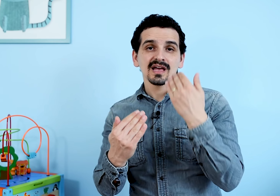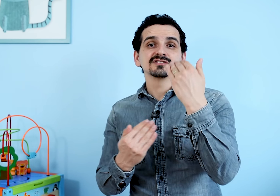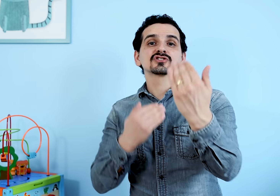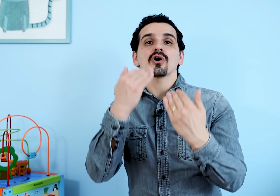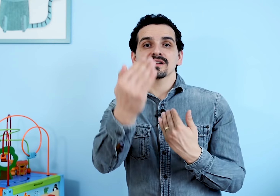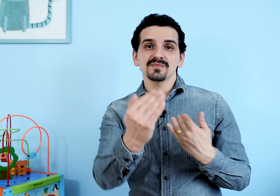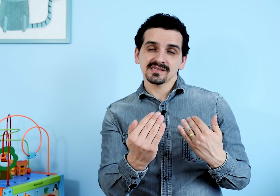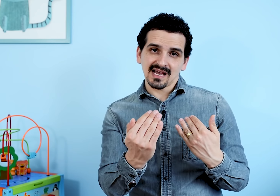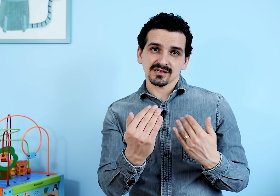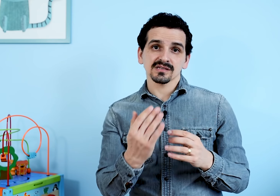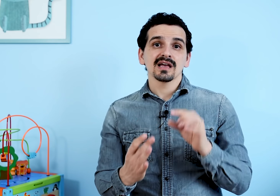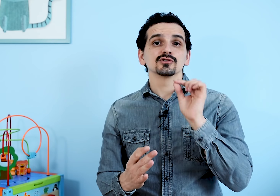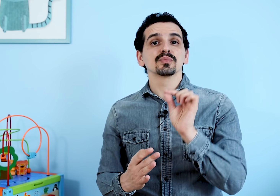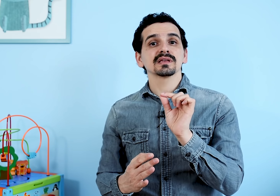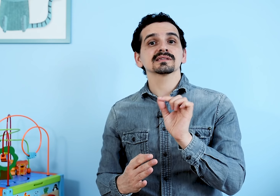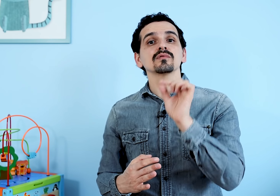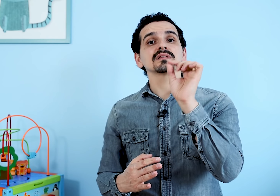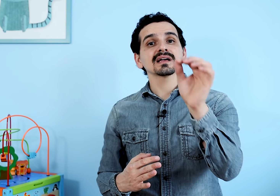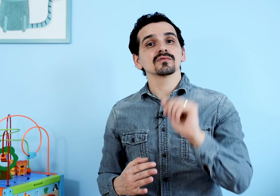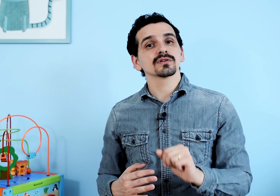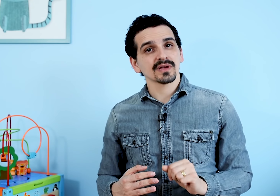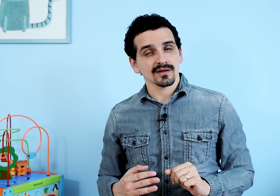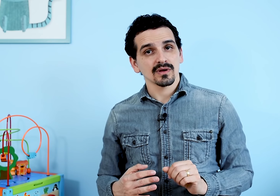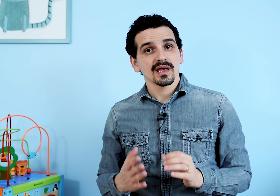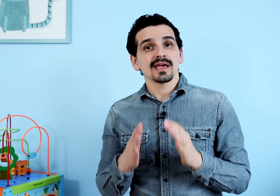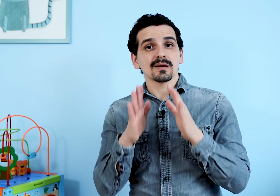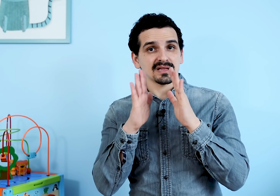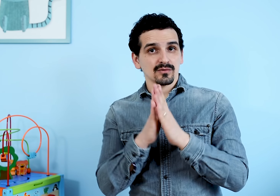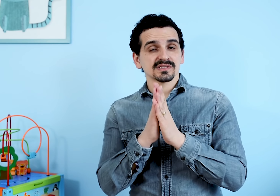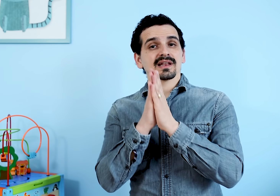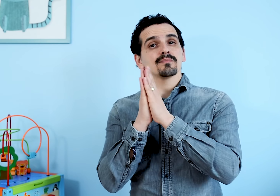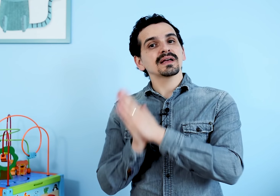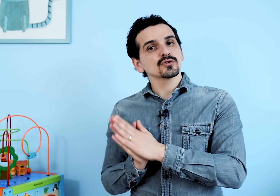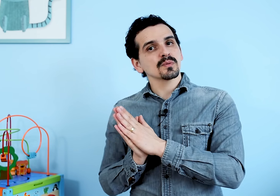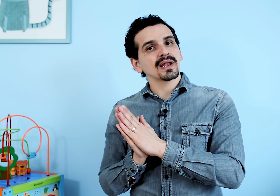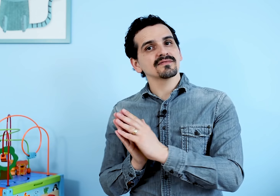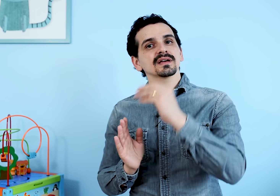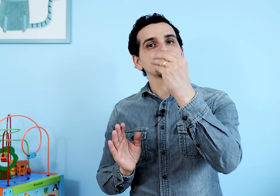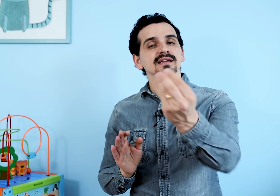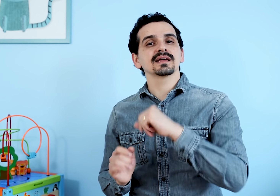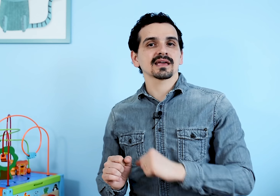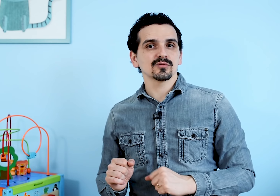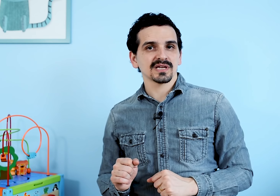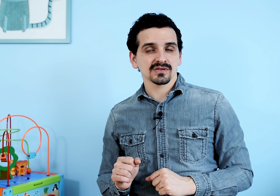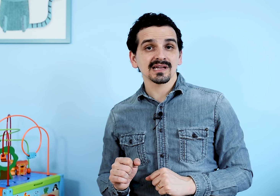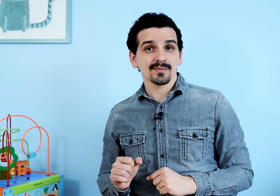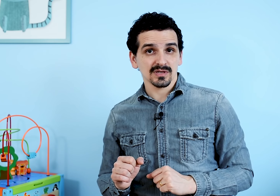de troca de mensagens, de obtenção daquilo que eu quero. Ele aprendeu que se ele repete a última palavra, ele ganha aquele objeto que está na mão da